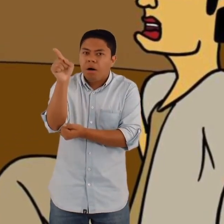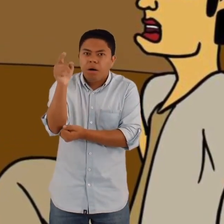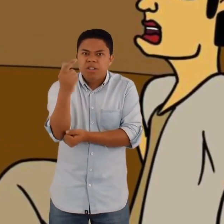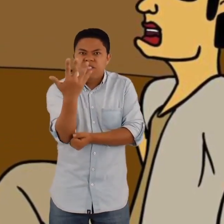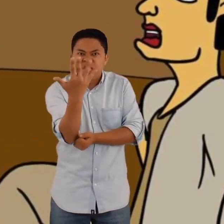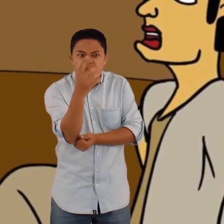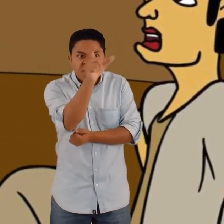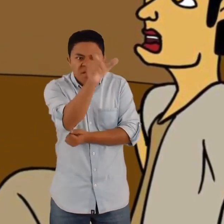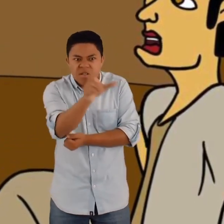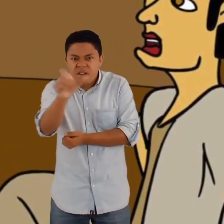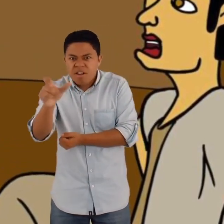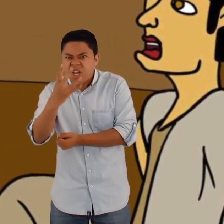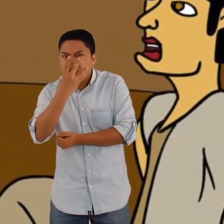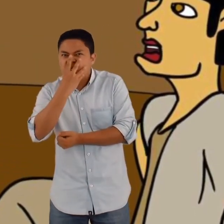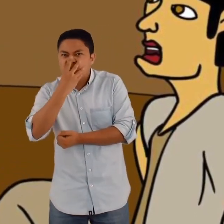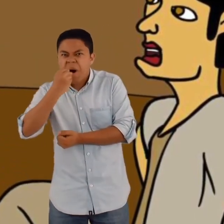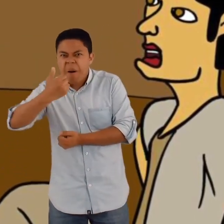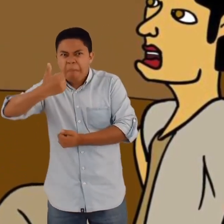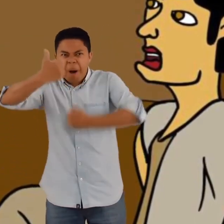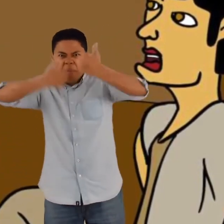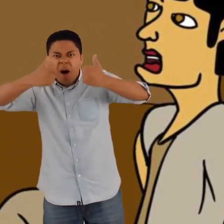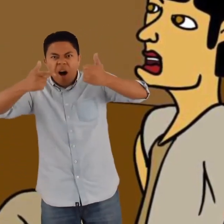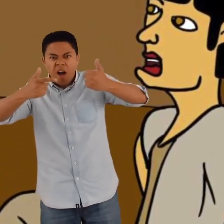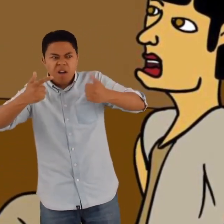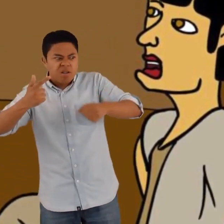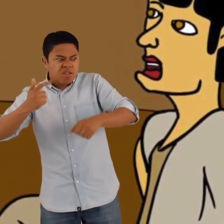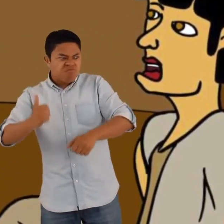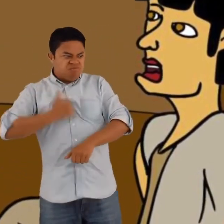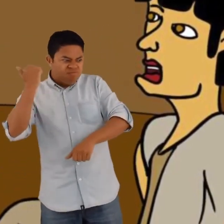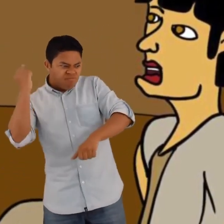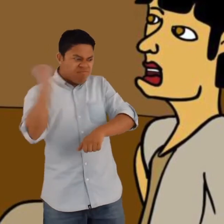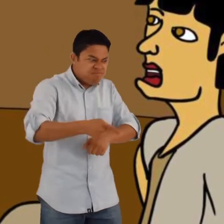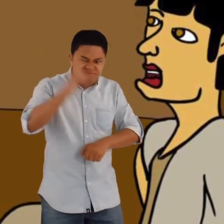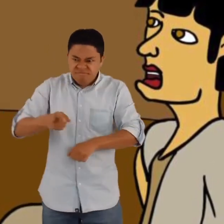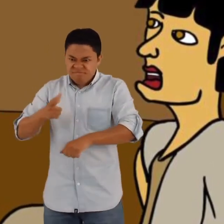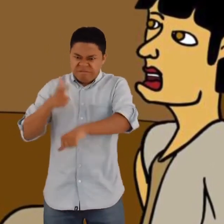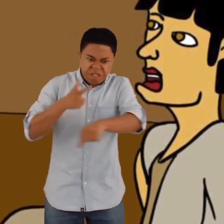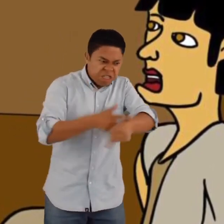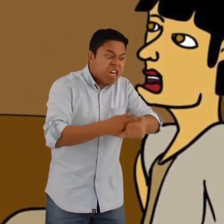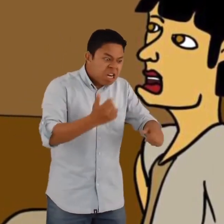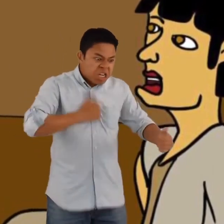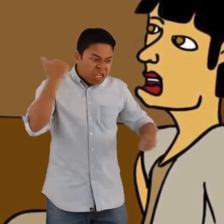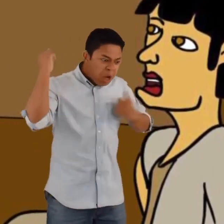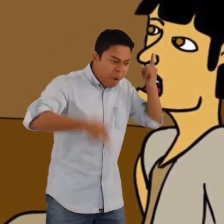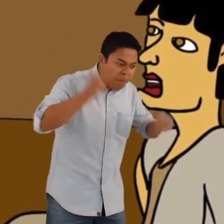a los otros y los forzaban a trabajar sin que pudieran hacer nada para defenderse.